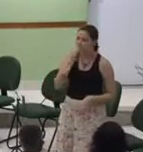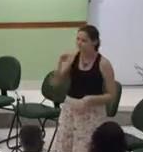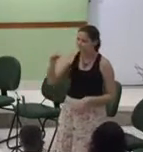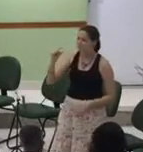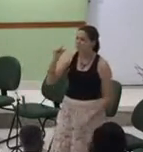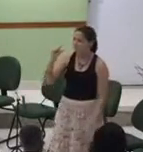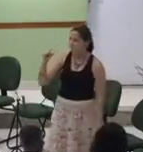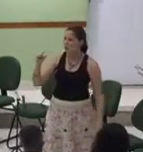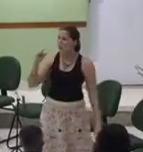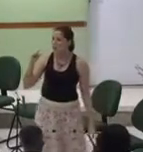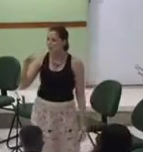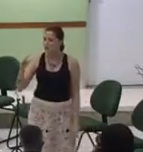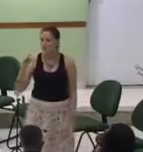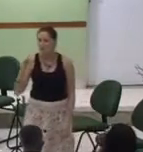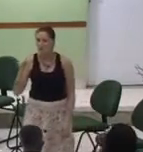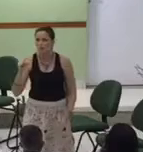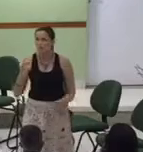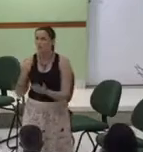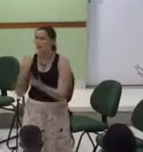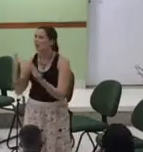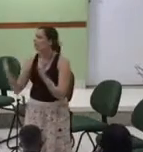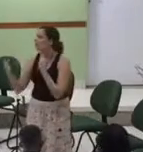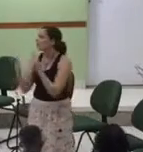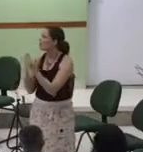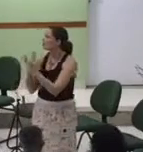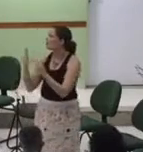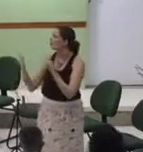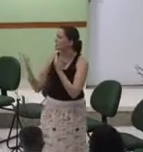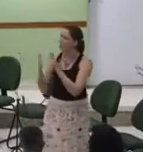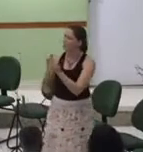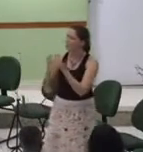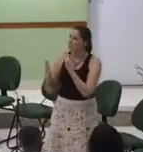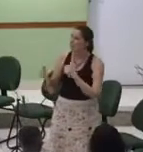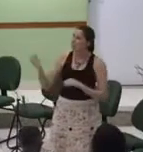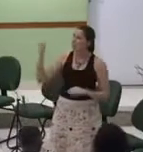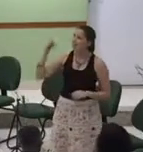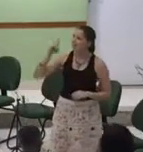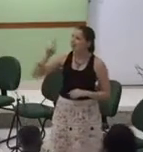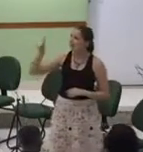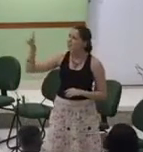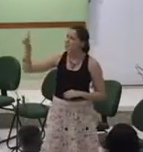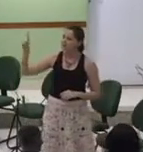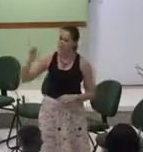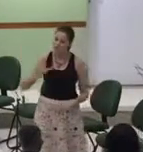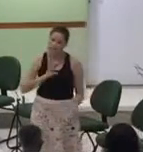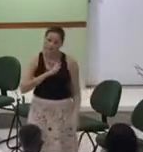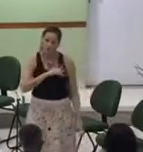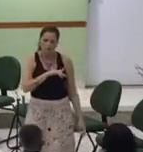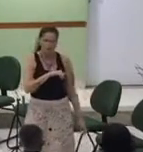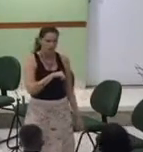tão pouco Frente a esse amor